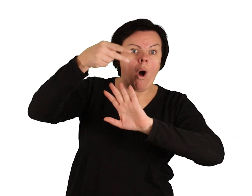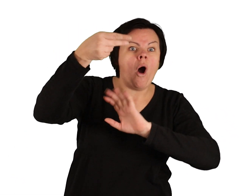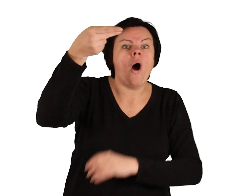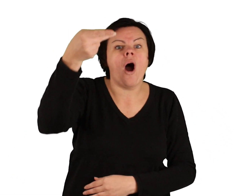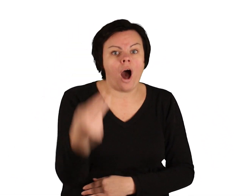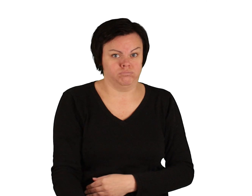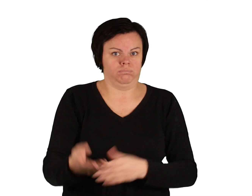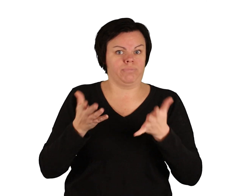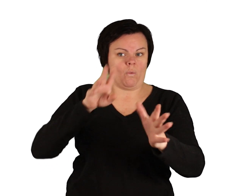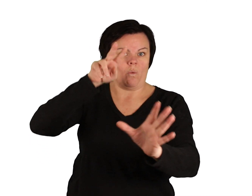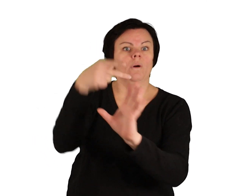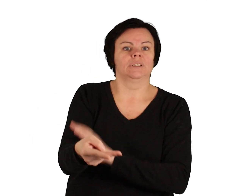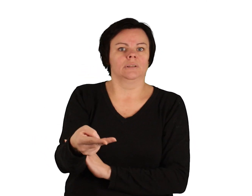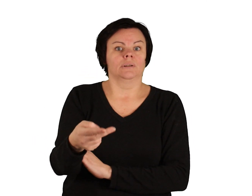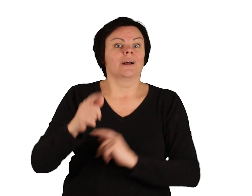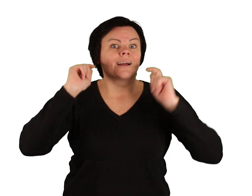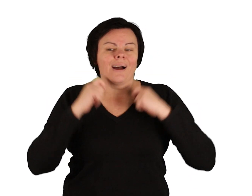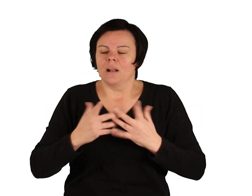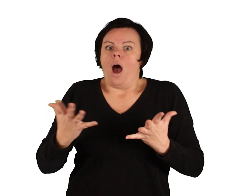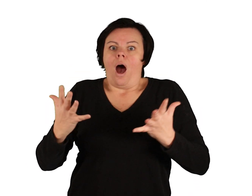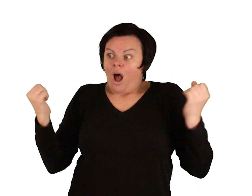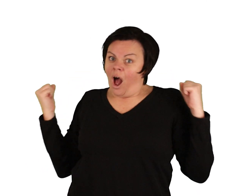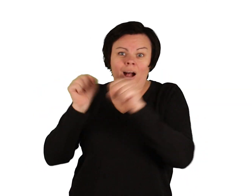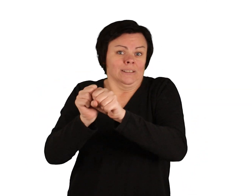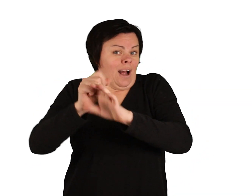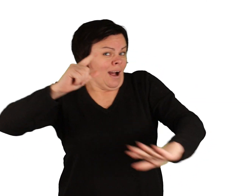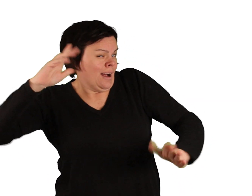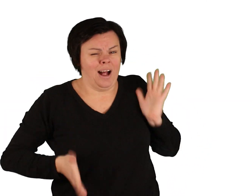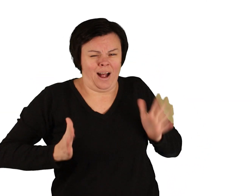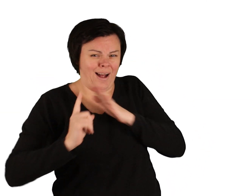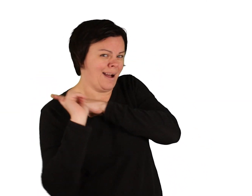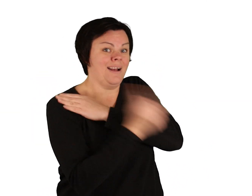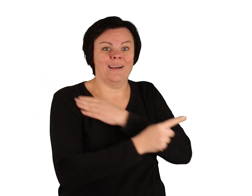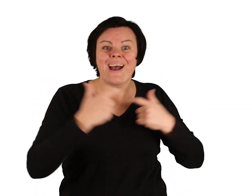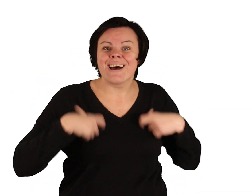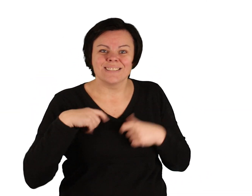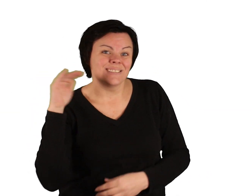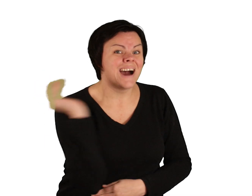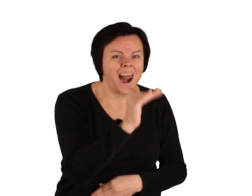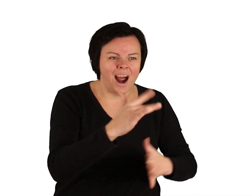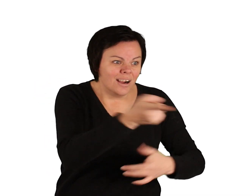gerettet!« rief Gretel und rannte zu Hänsel, befreite ihn aus dem Stall und beide tanzten vor Freude.